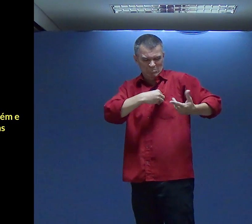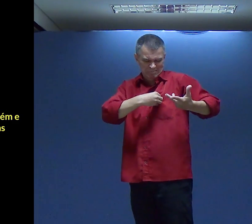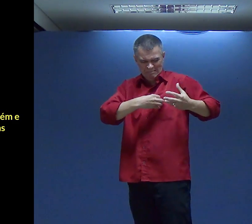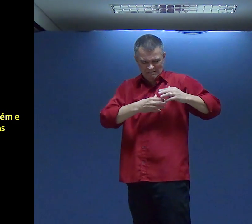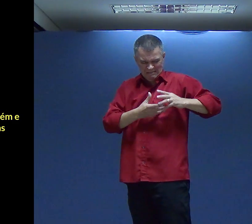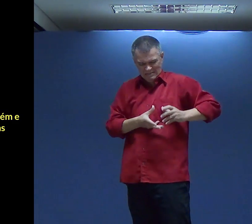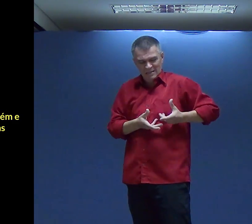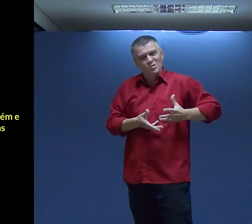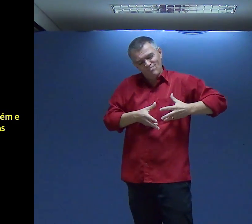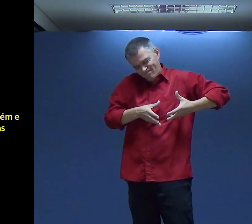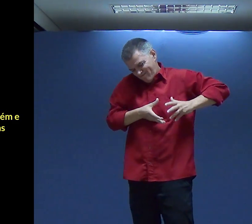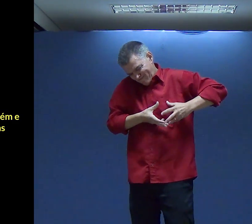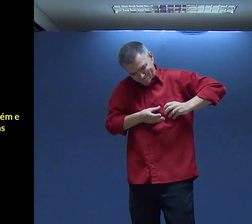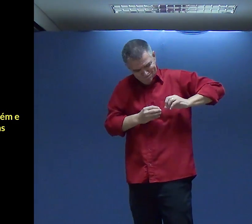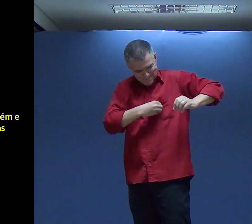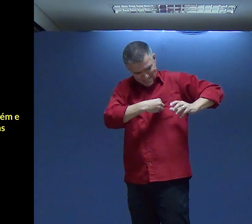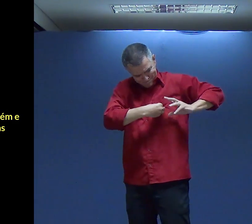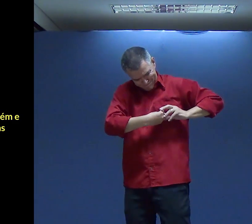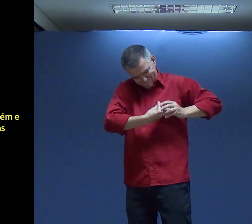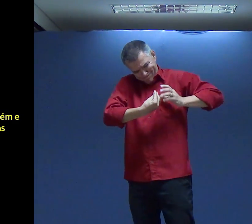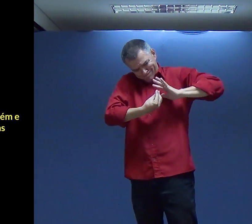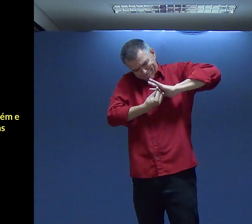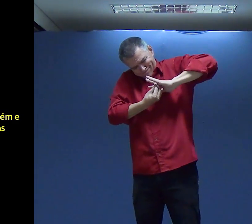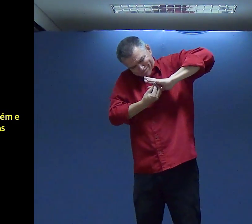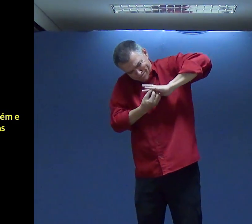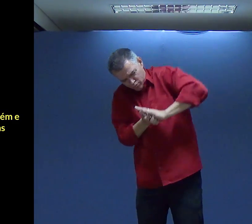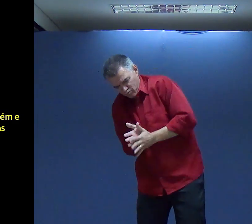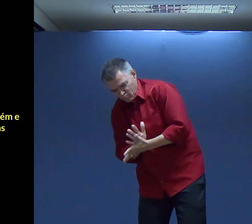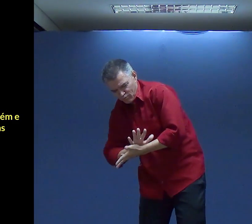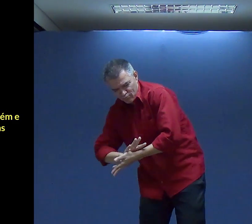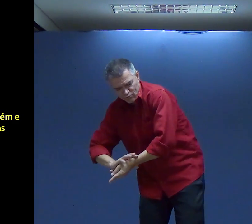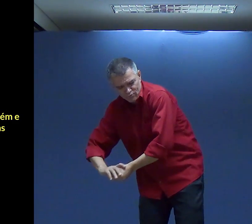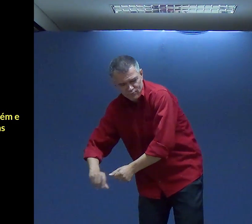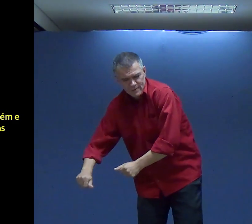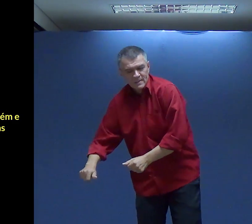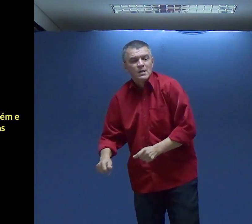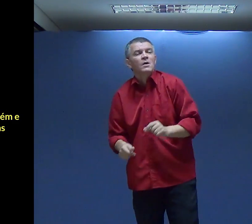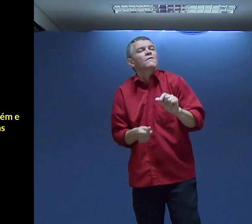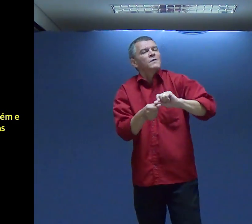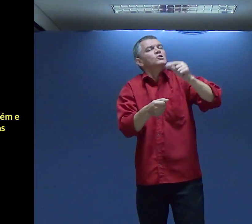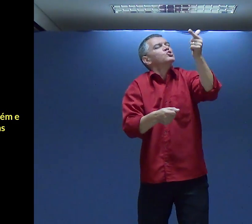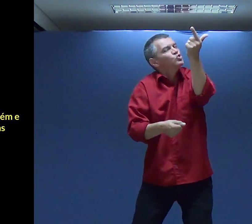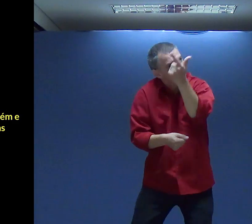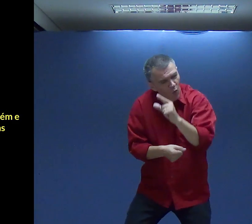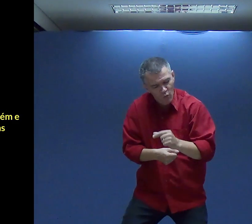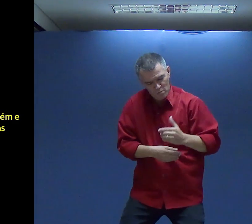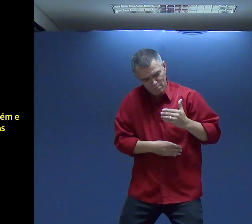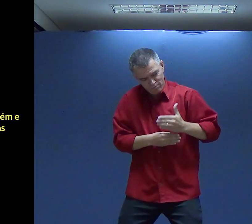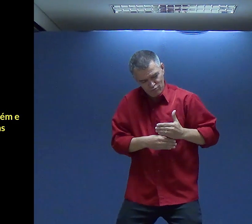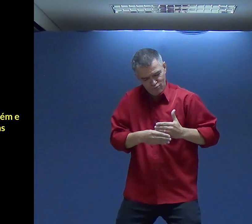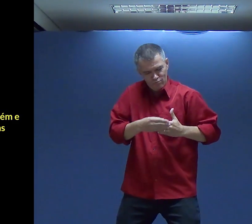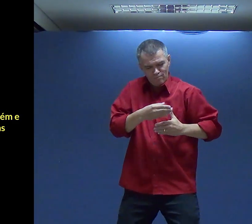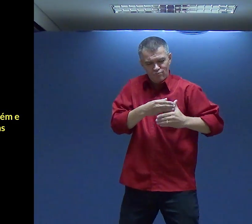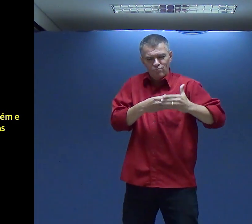Sabe É como se o pecado Tivesse destruído E agora O Senhor